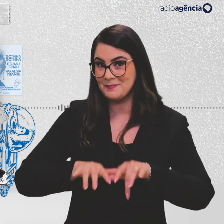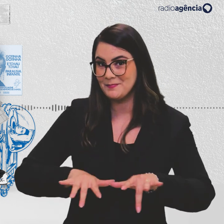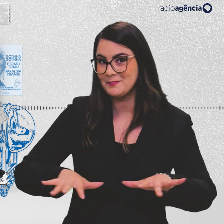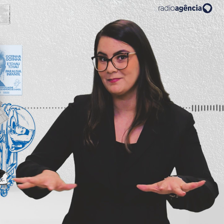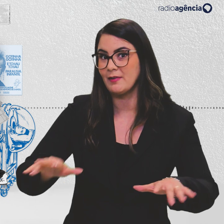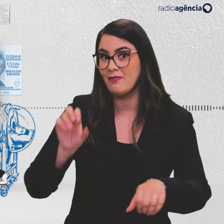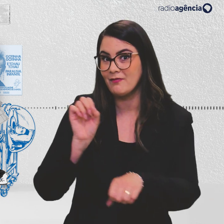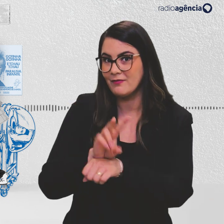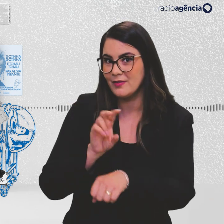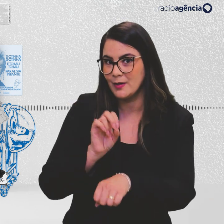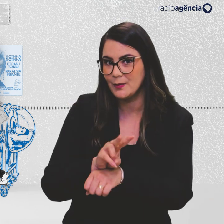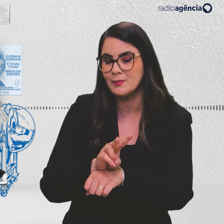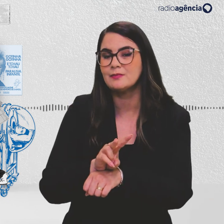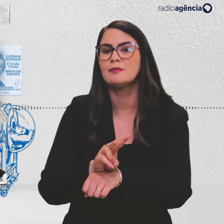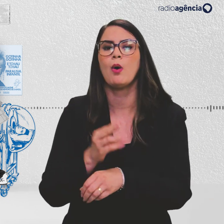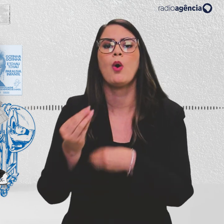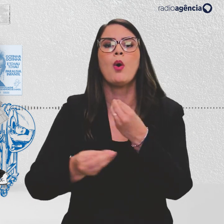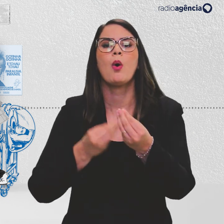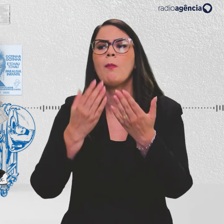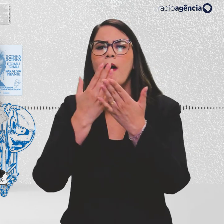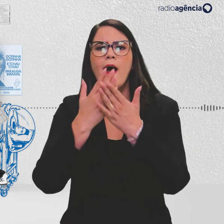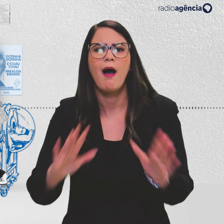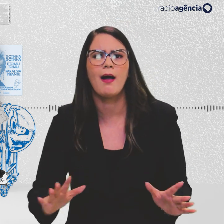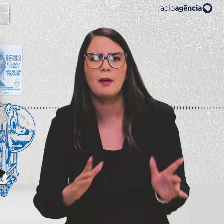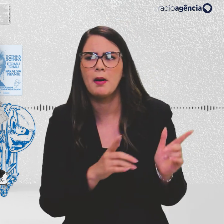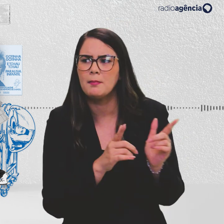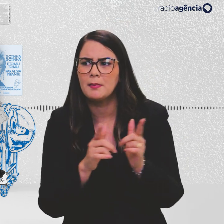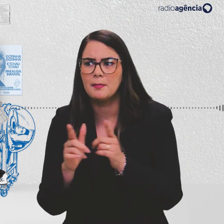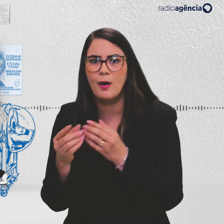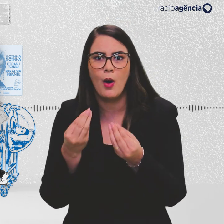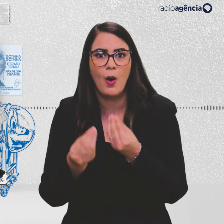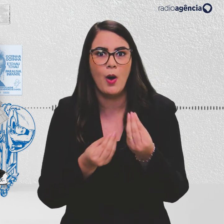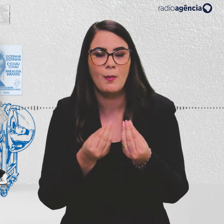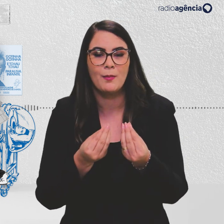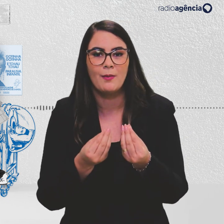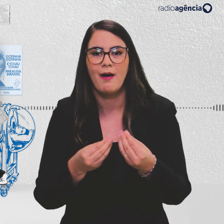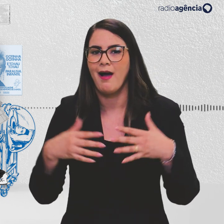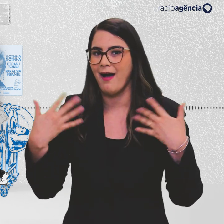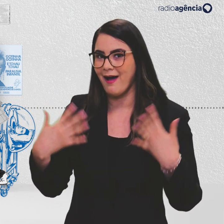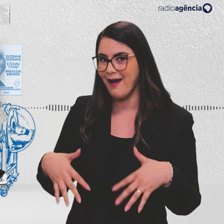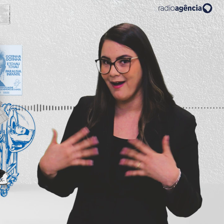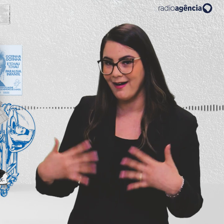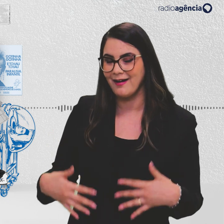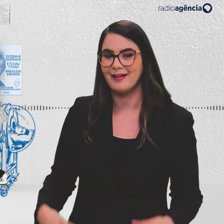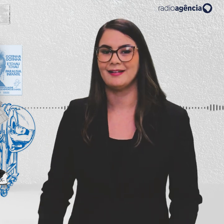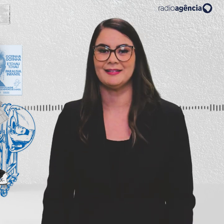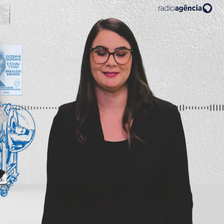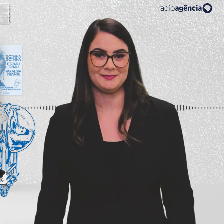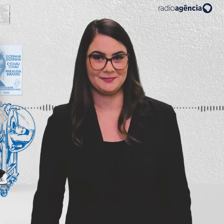malignos. Como acapar com essas ameaças? Haha, fácil!